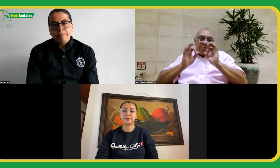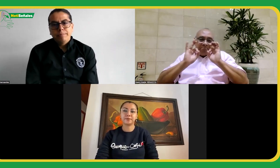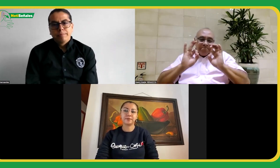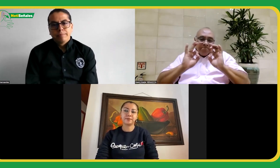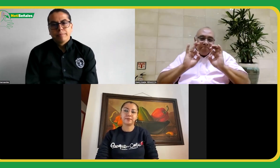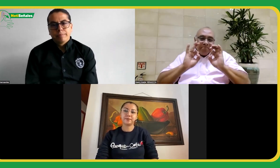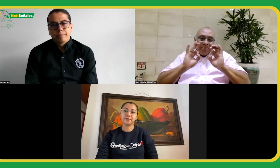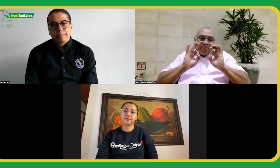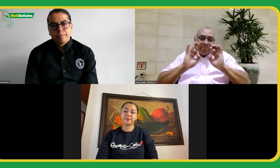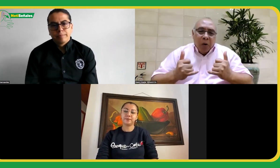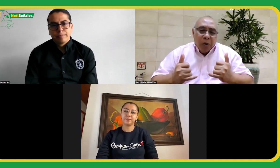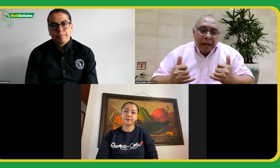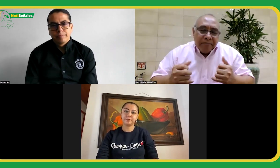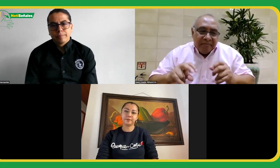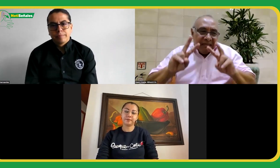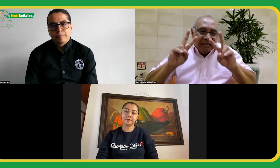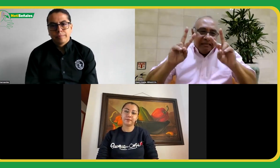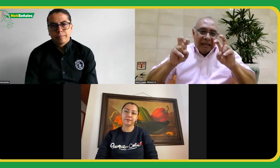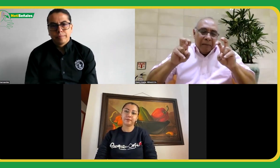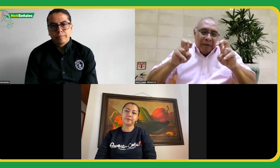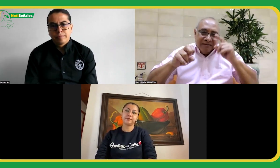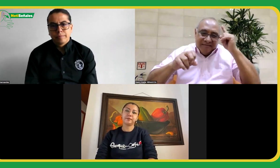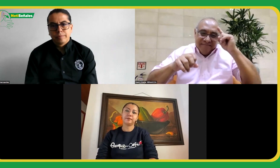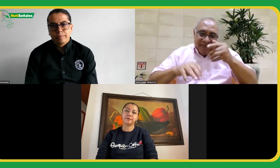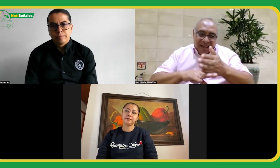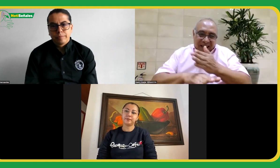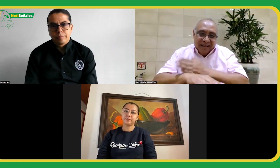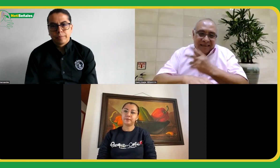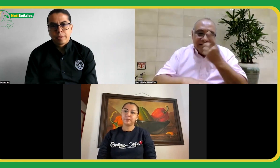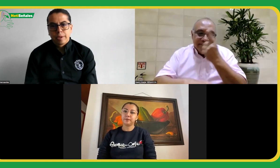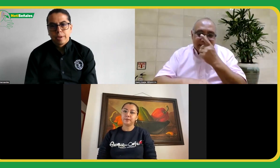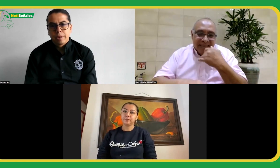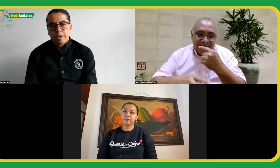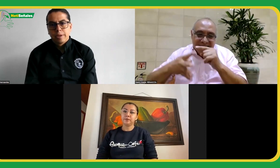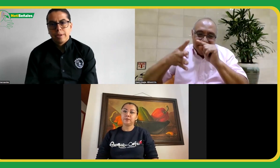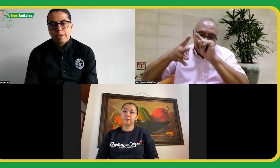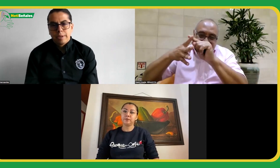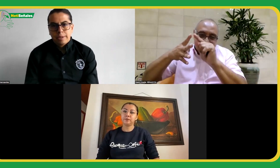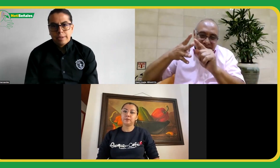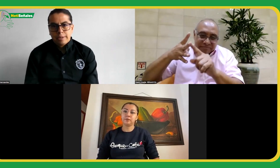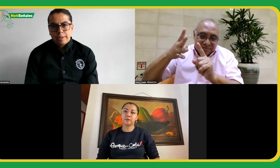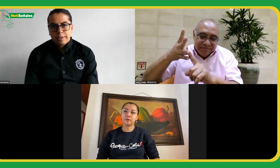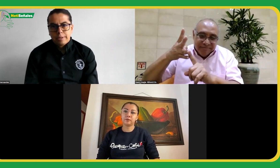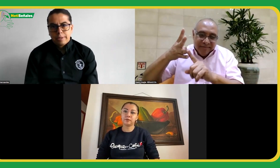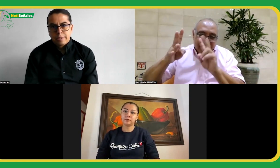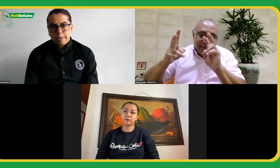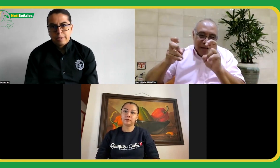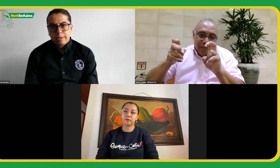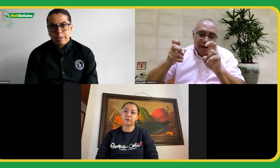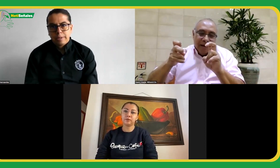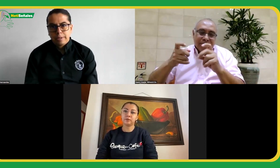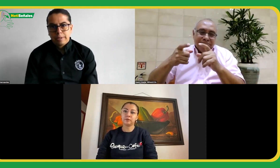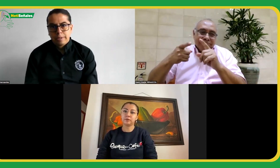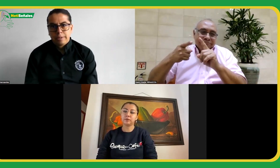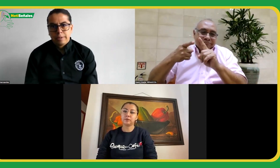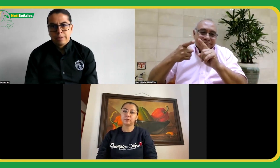Perfecto. Ahora, volviendo a los temas que enumeró Sindamanoy, me gustaría